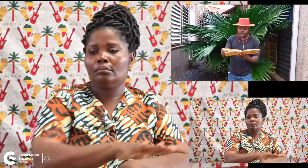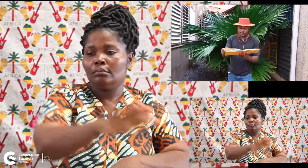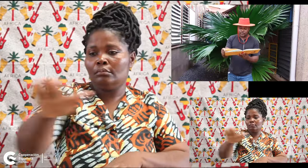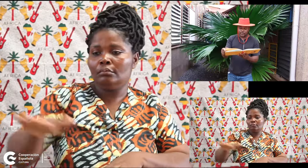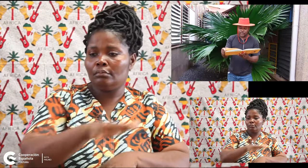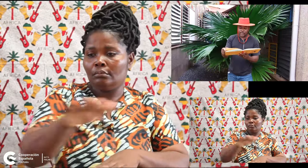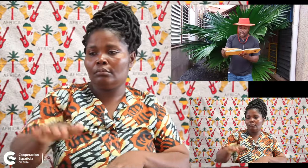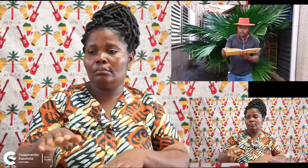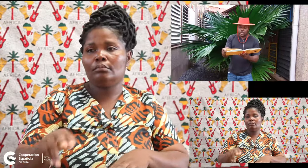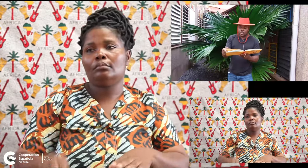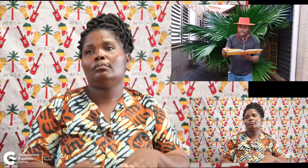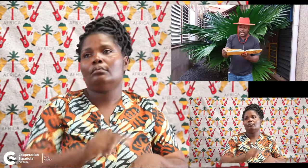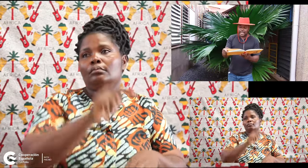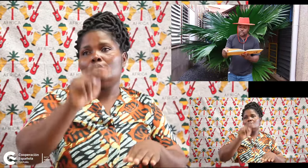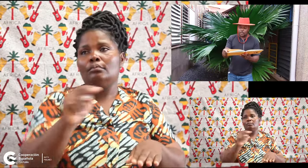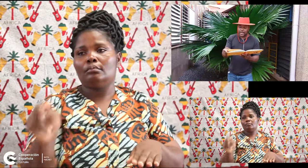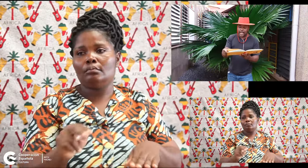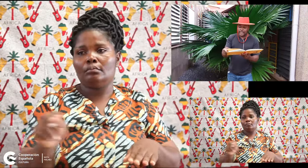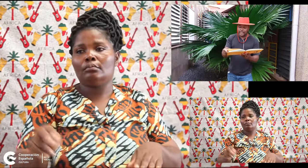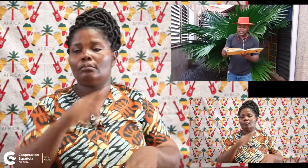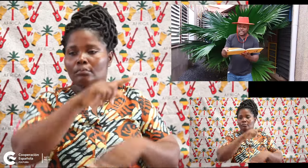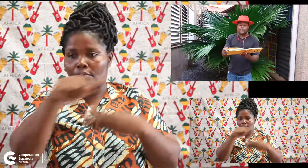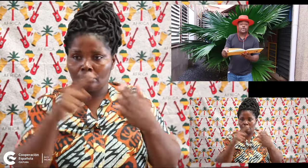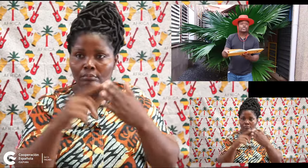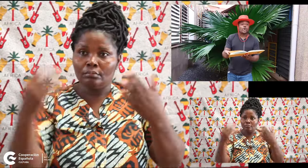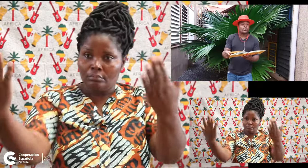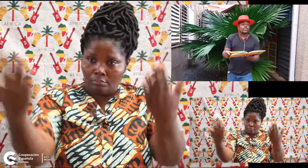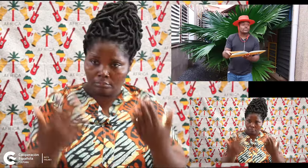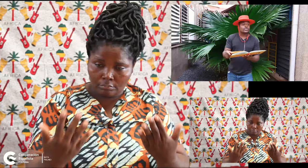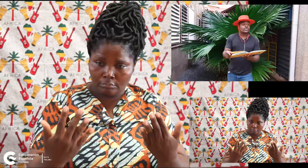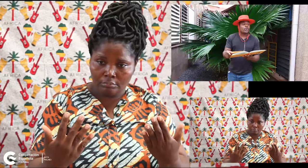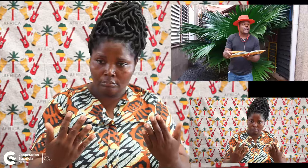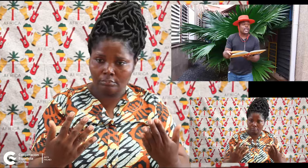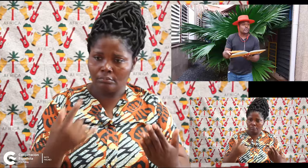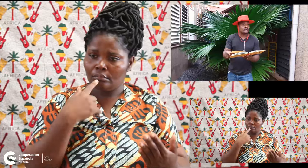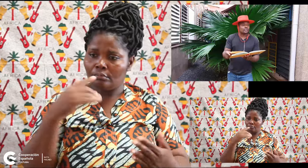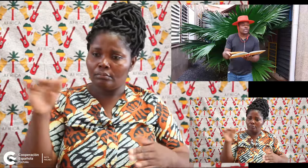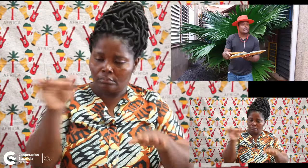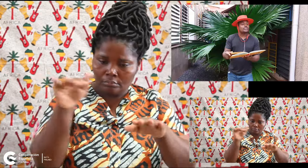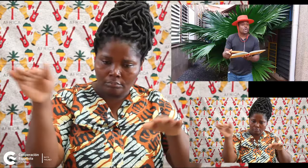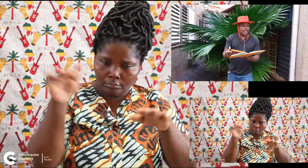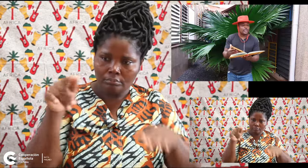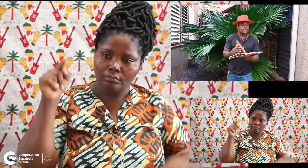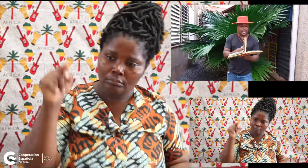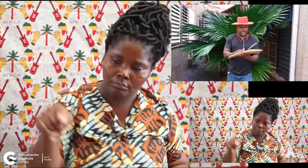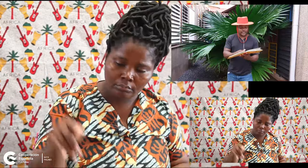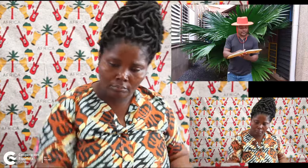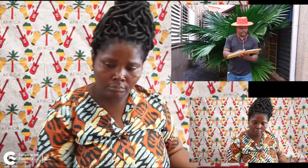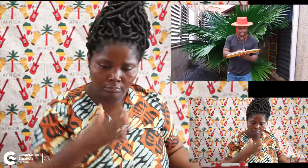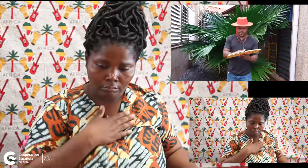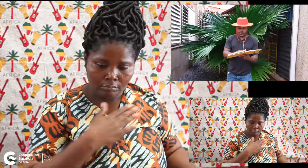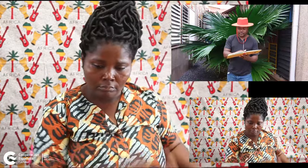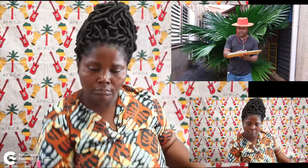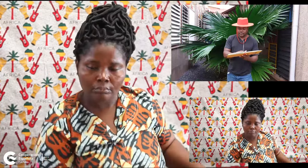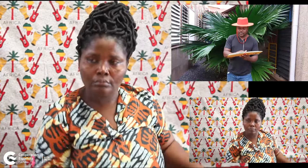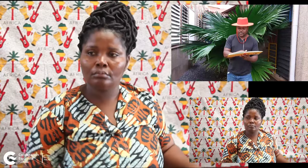Sahara, cuando una gran sombra se posó sobre ellos, sobre mis pies.